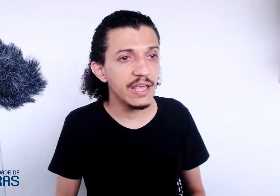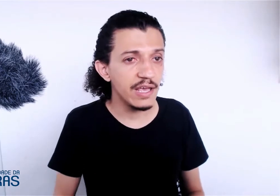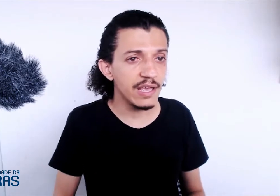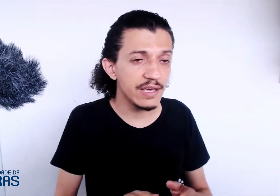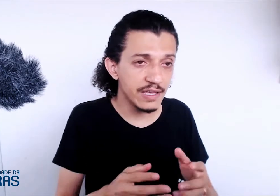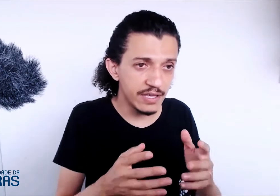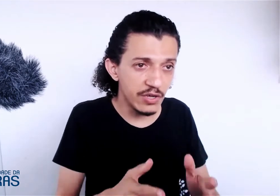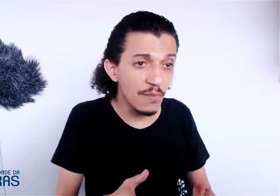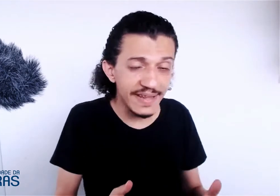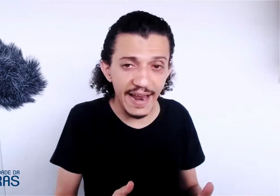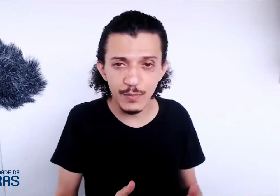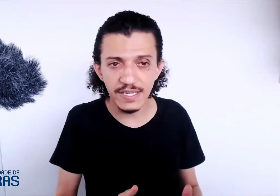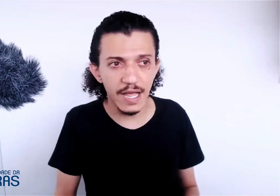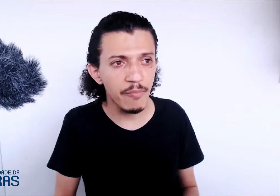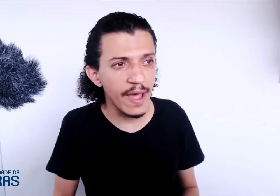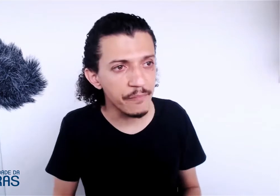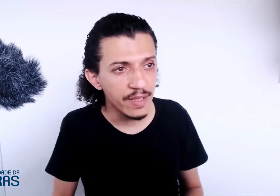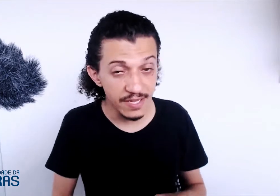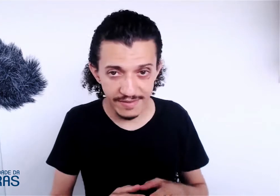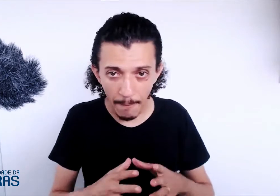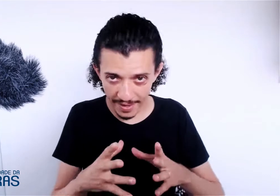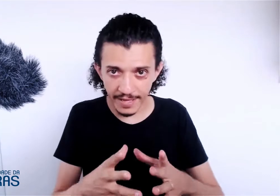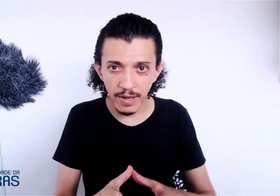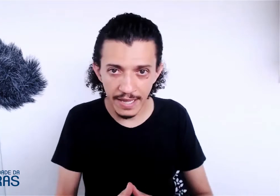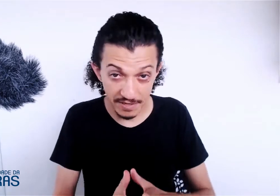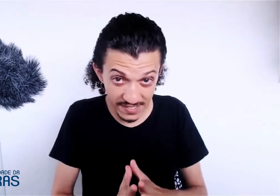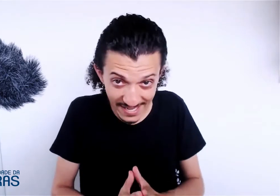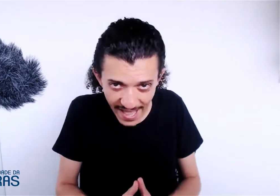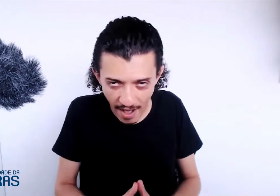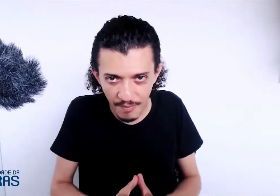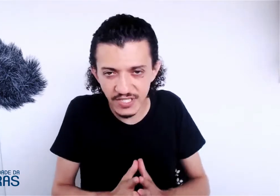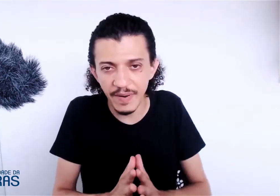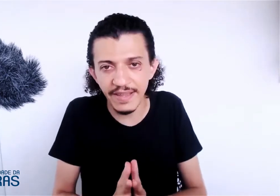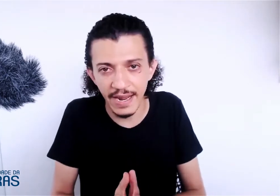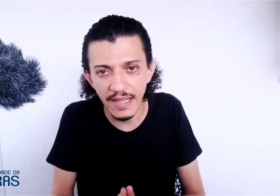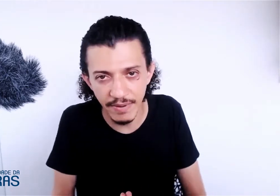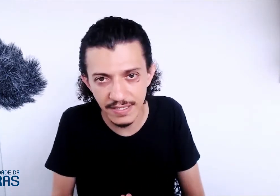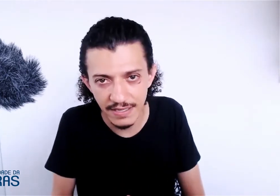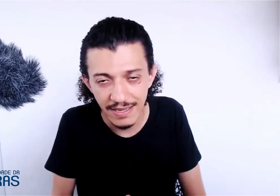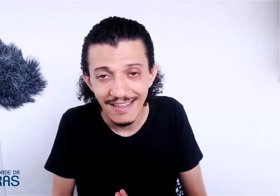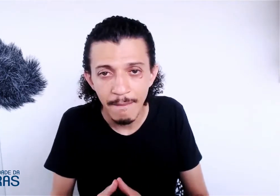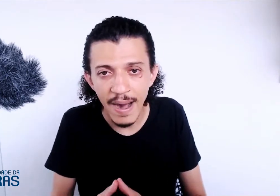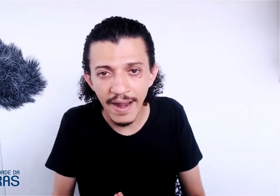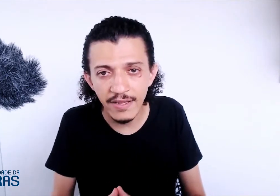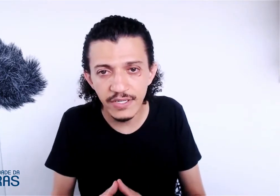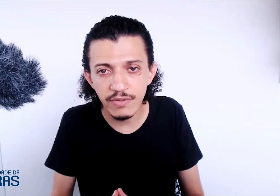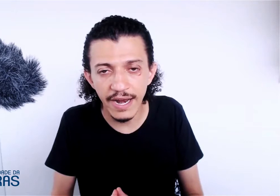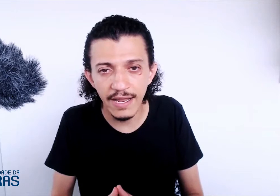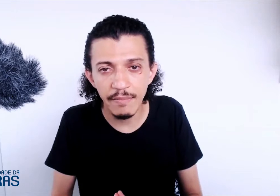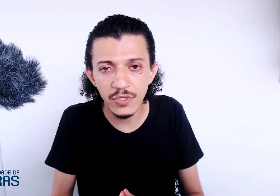E que uma delas, por exemplo, é você está aprendendo a Libras? Você quer realmente aprender a Libras? Para de estudar a Libras